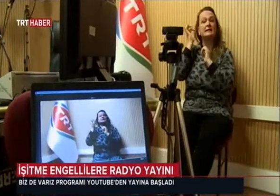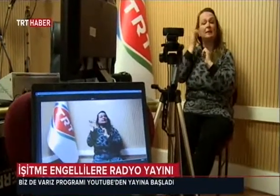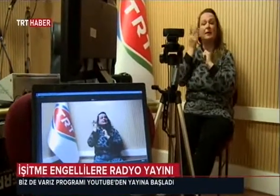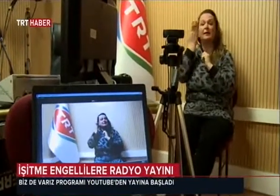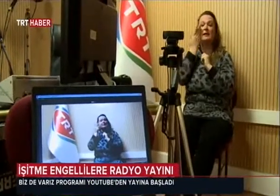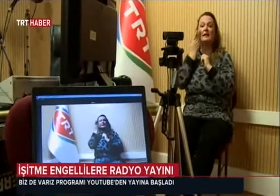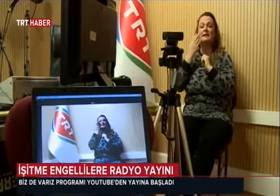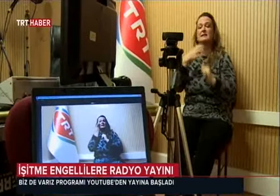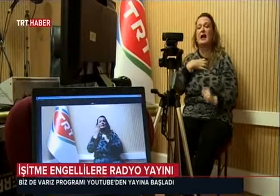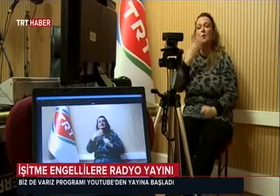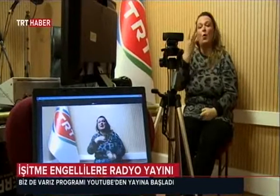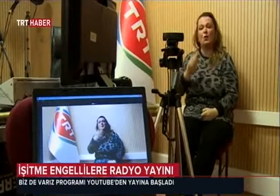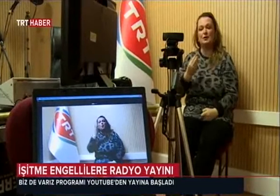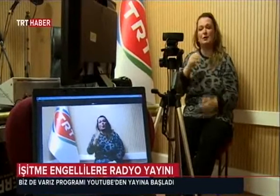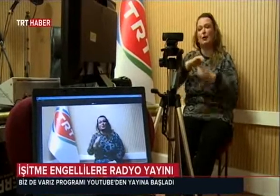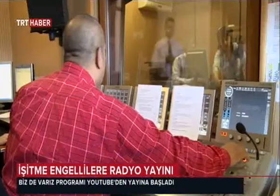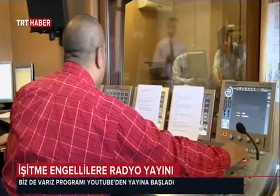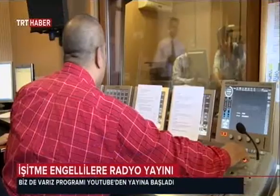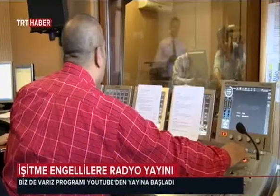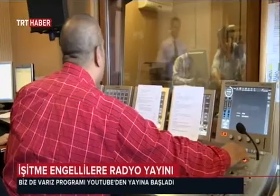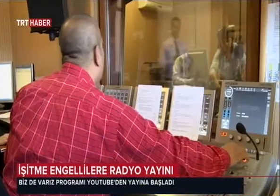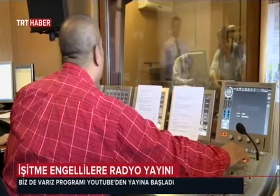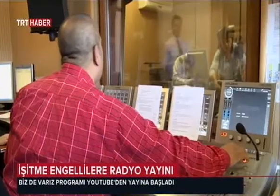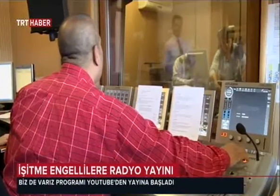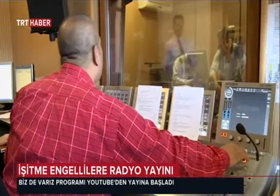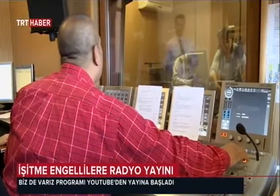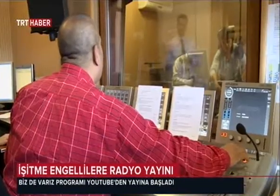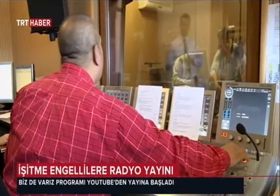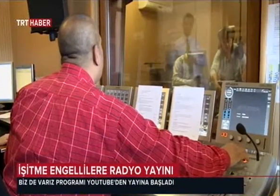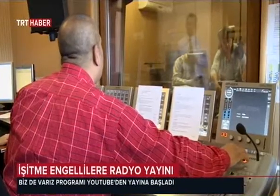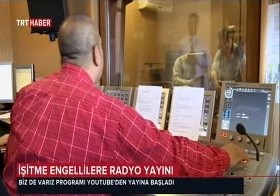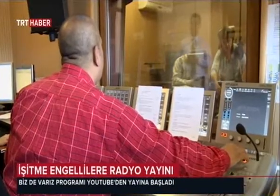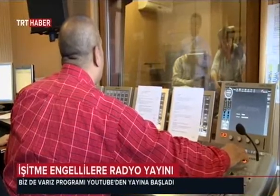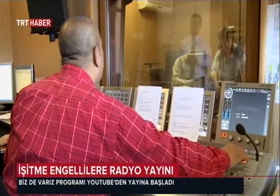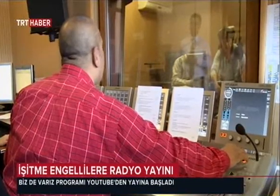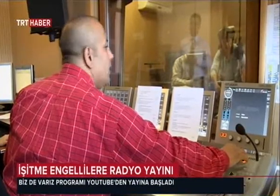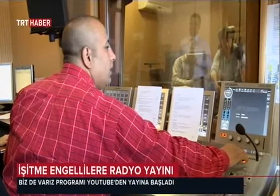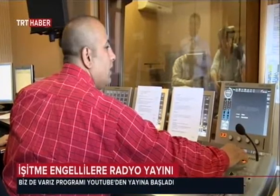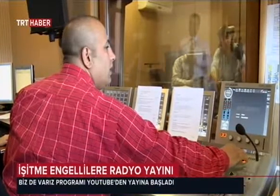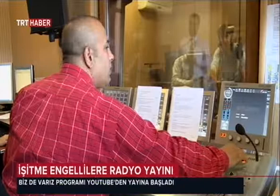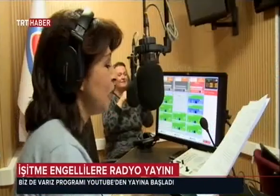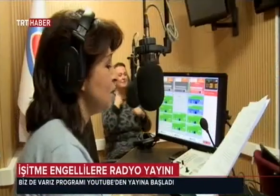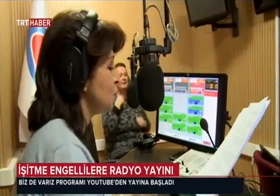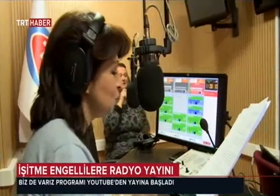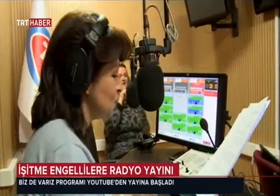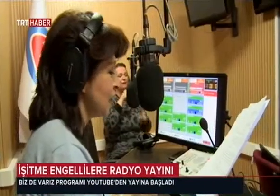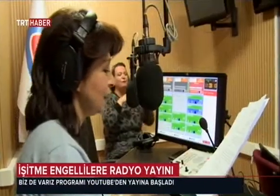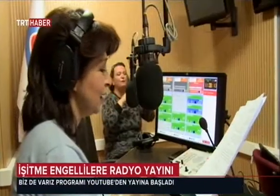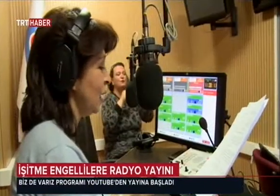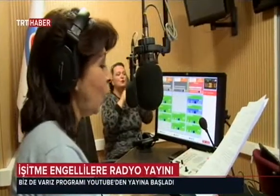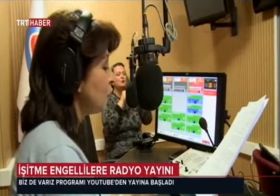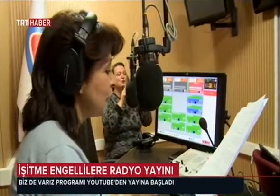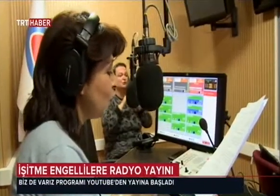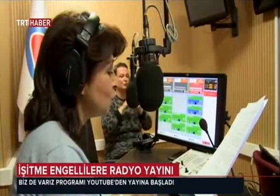imkanına sahip olacak dostlarımız. TRT İzmir Radyosu sıra dışı bir projeye imza attı. Radyo 1'de